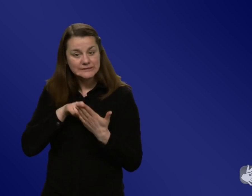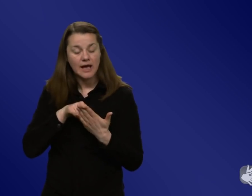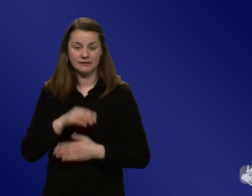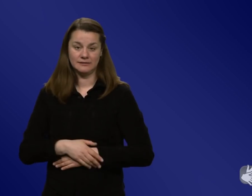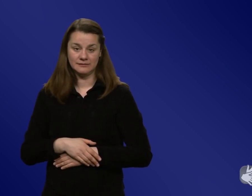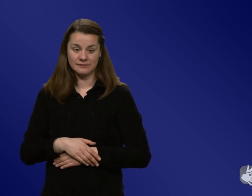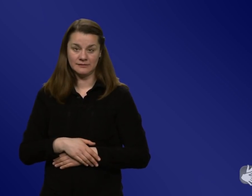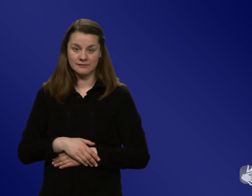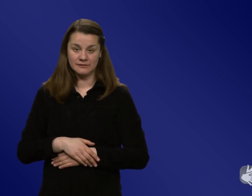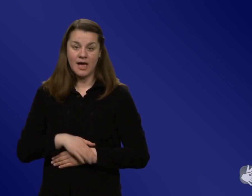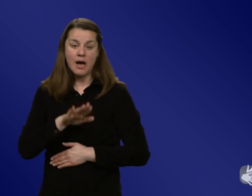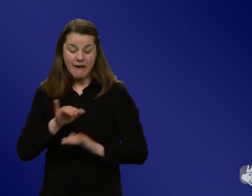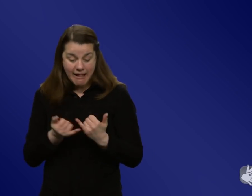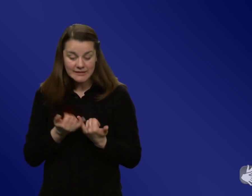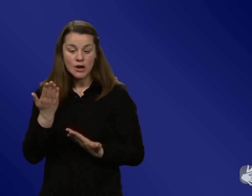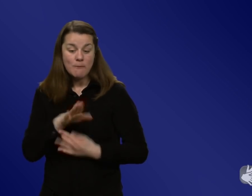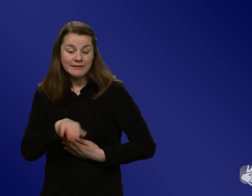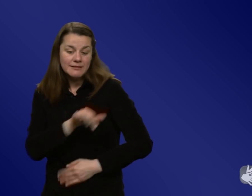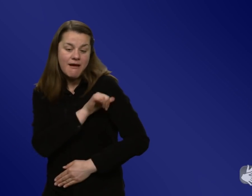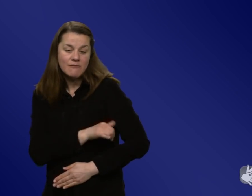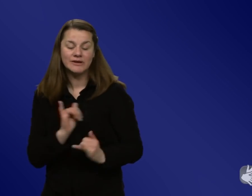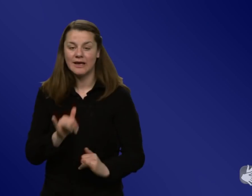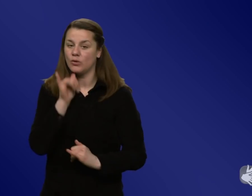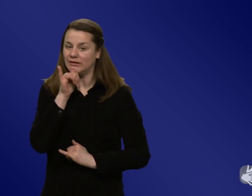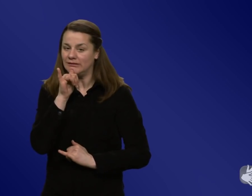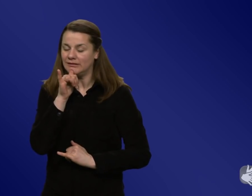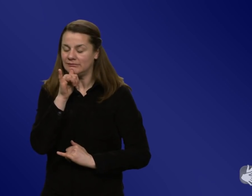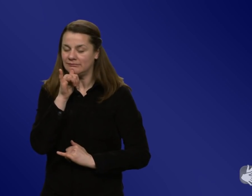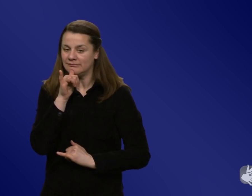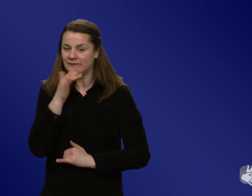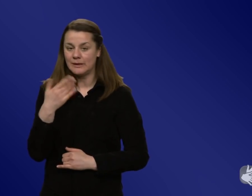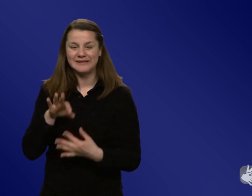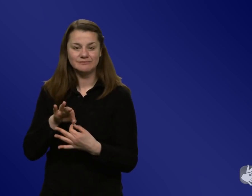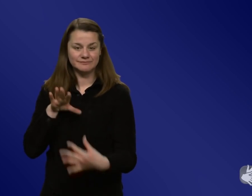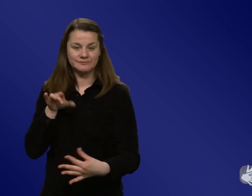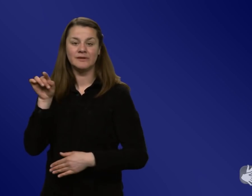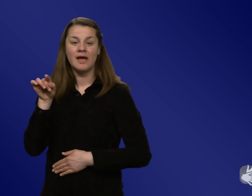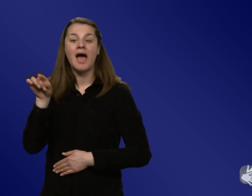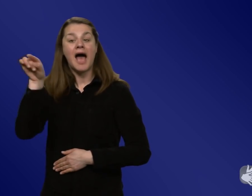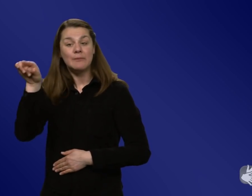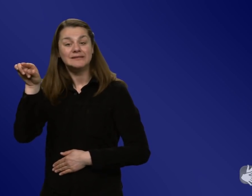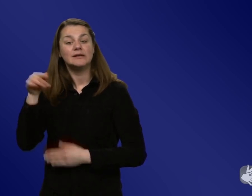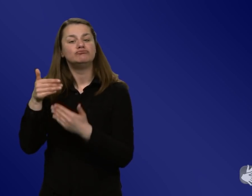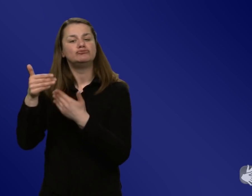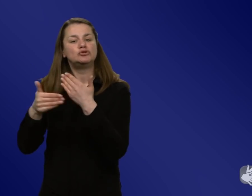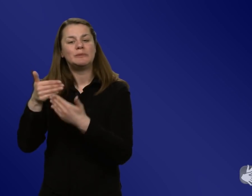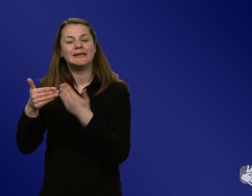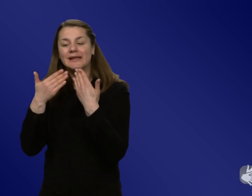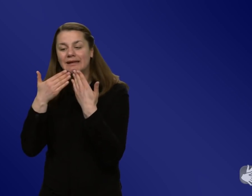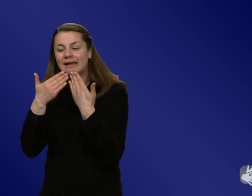oder nicht. Wir haben aber deutlich gesehen, dass als die STIKO nachher die Empfehlung rausgegeben hatte, dass in den Altersgruppen